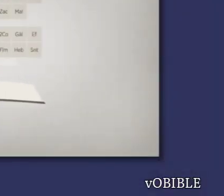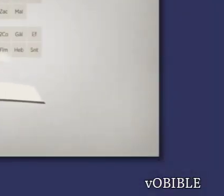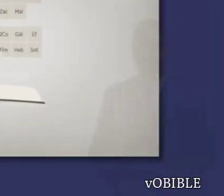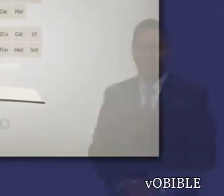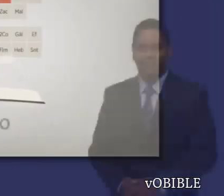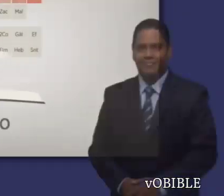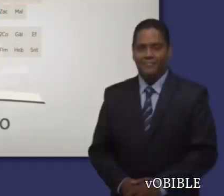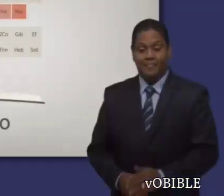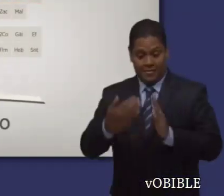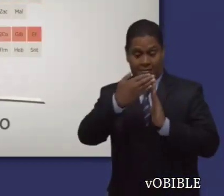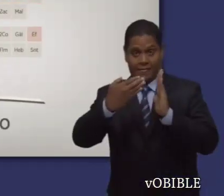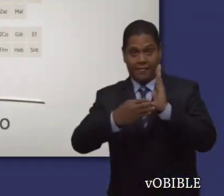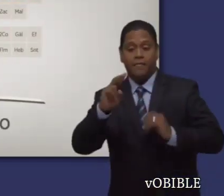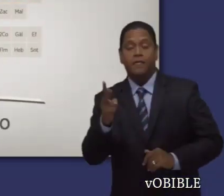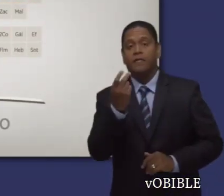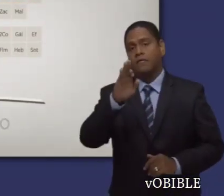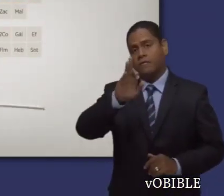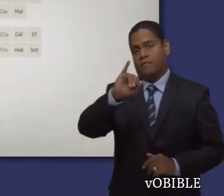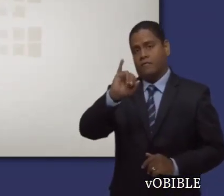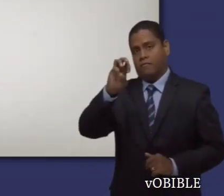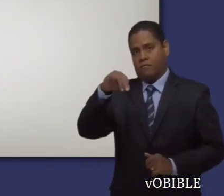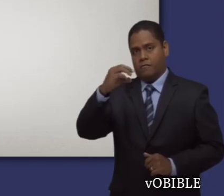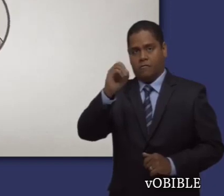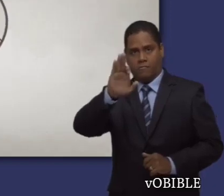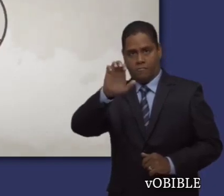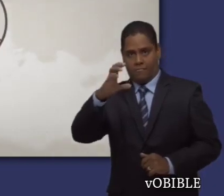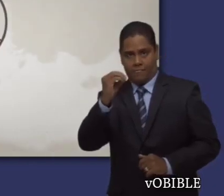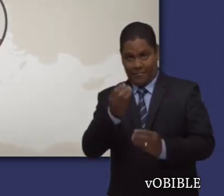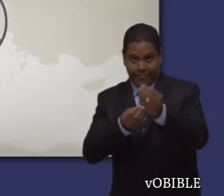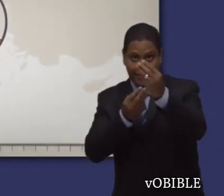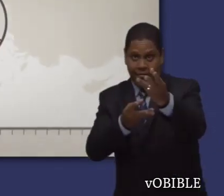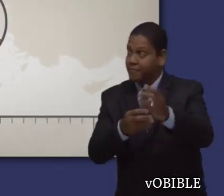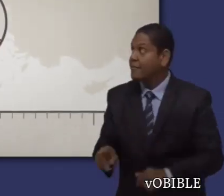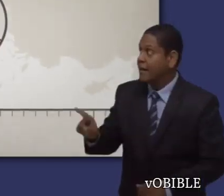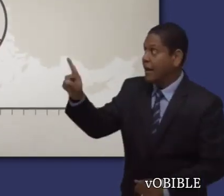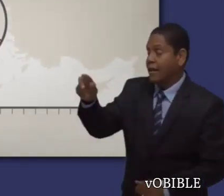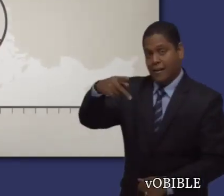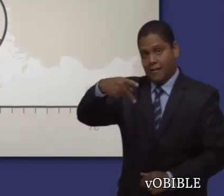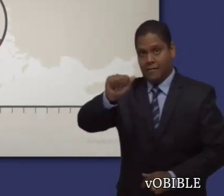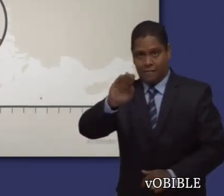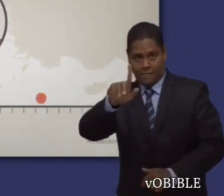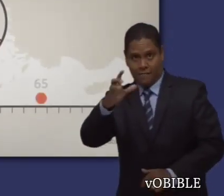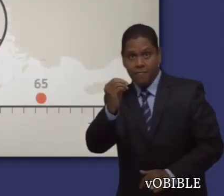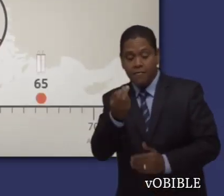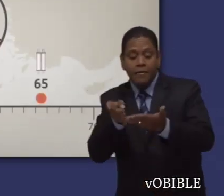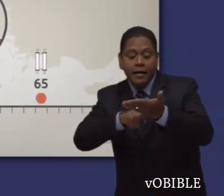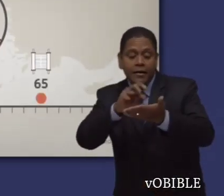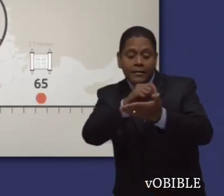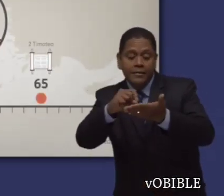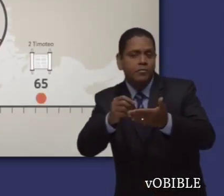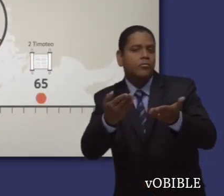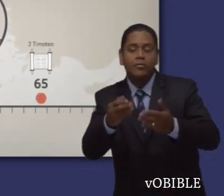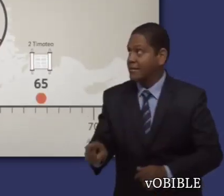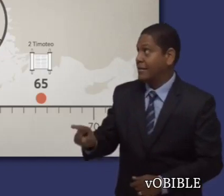Información sobre la segunda carta a Timoteo. El apóstol Pablo escribió esta carta en Roma alrededor del año